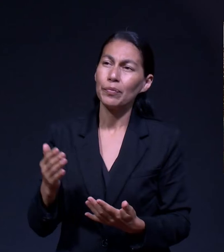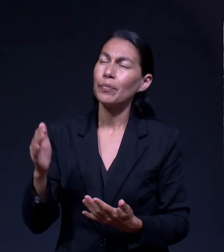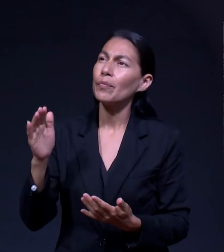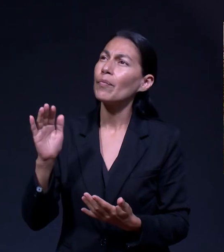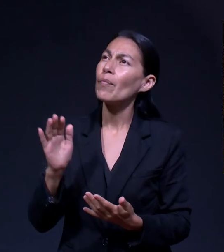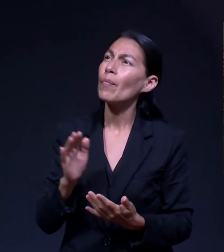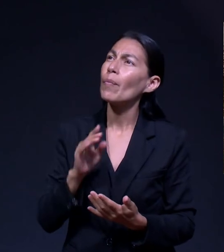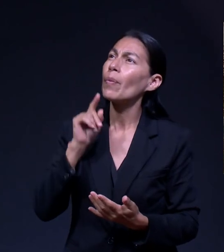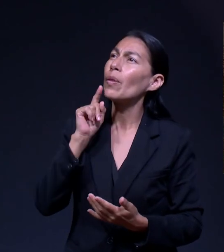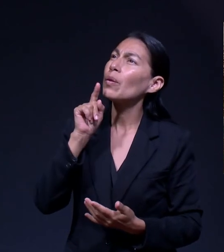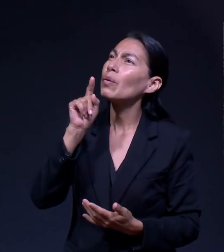Siento